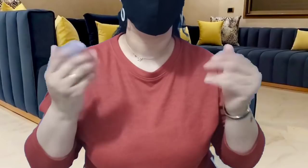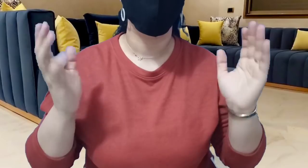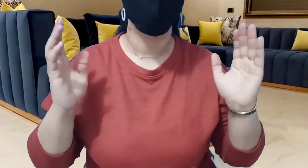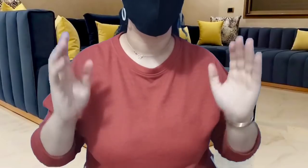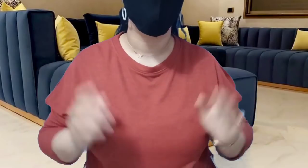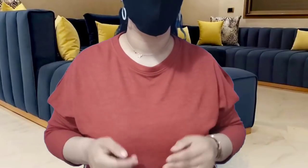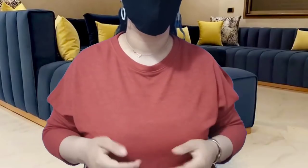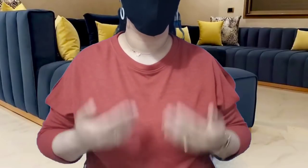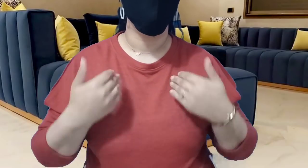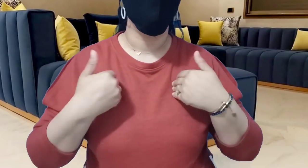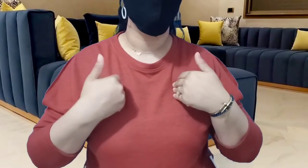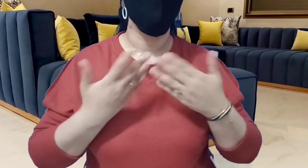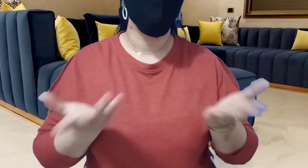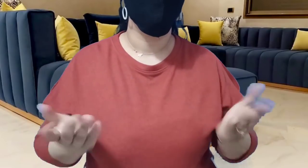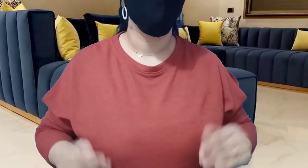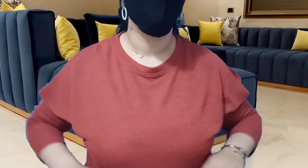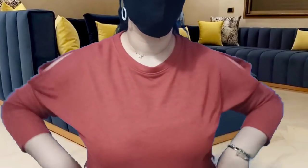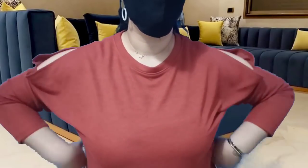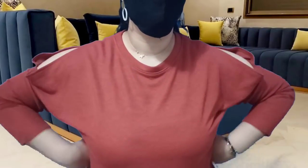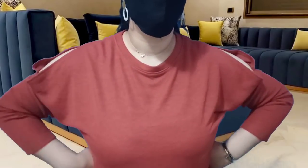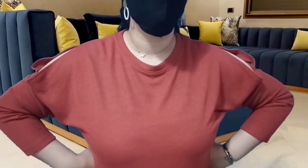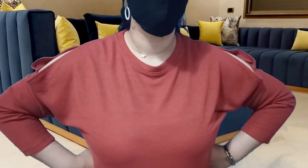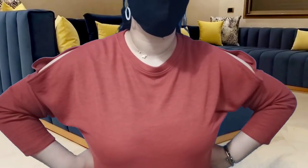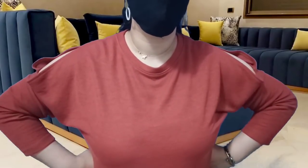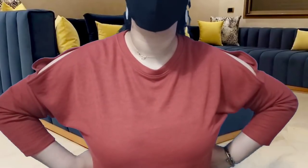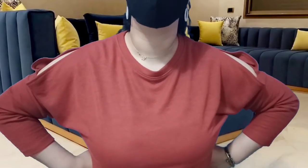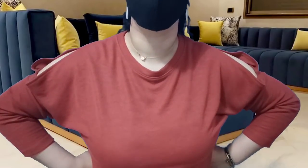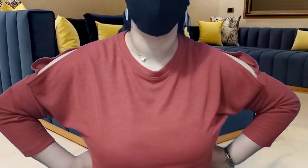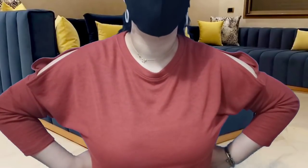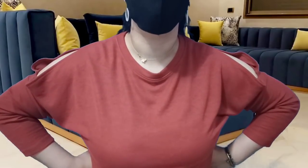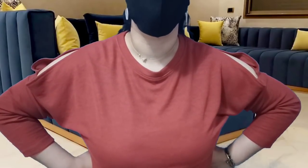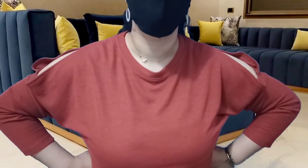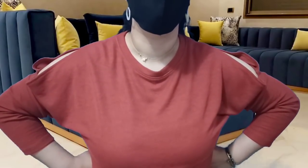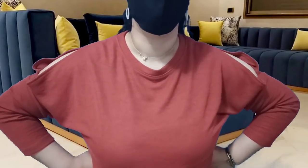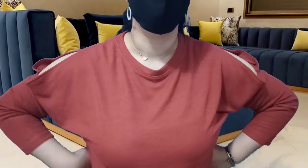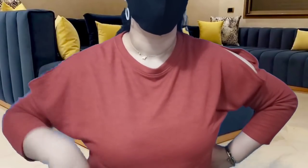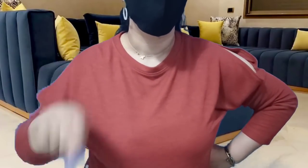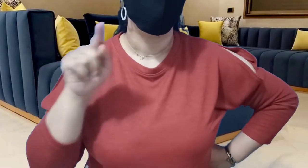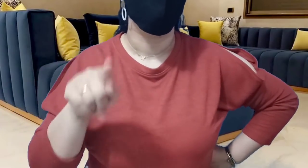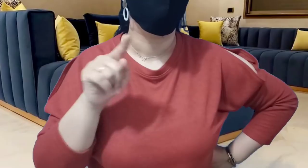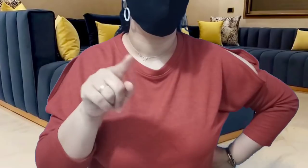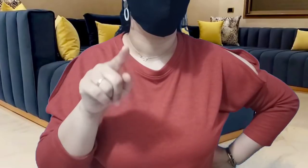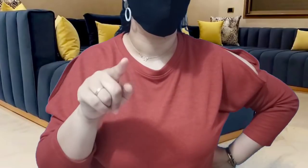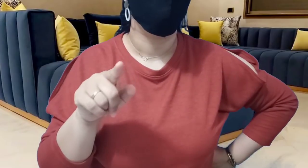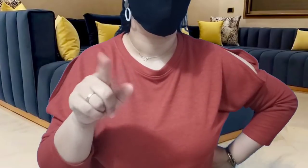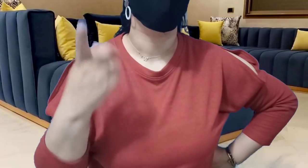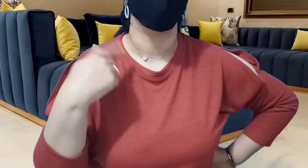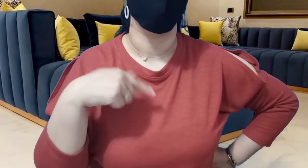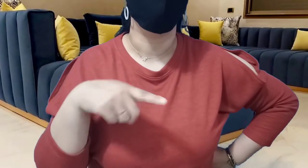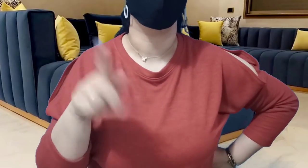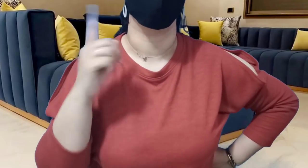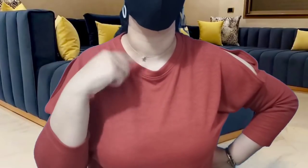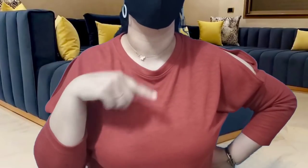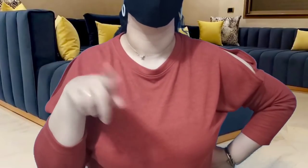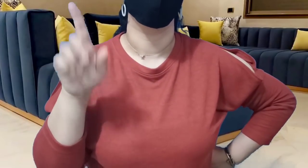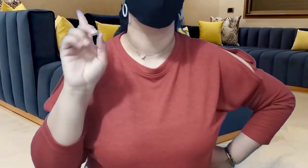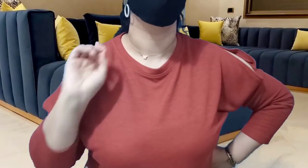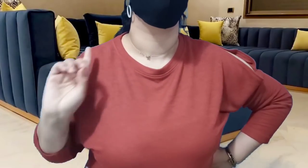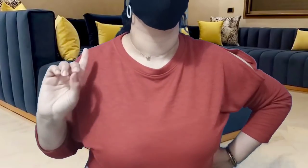هضرت معها تقول لك أنا ربيت لي أولادها وهذا شي كامل في الأخر يقول لها سيري بكو والبغل